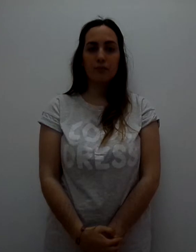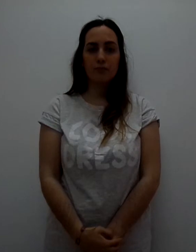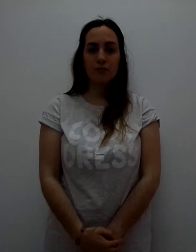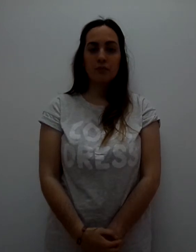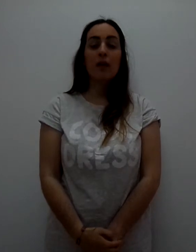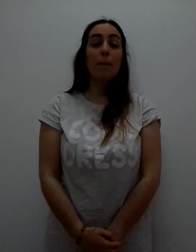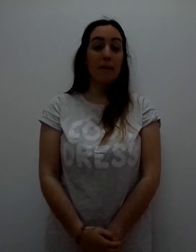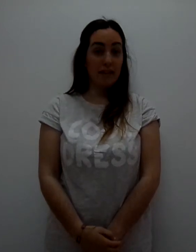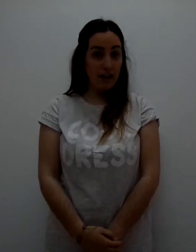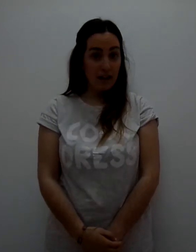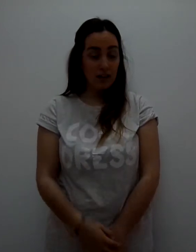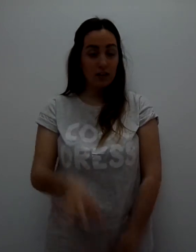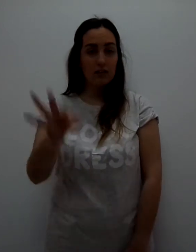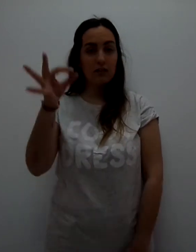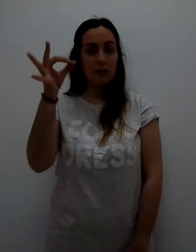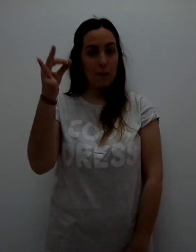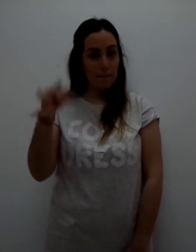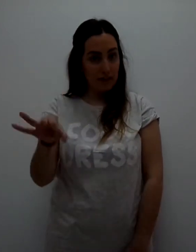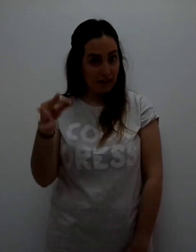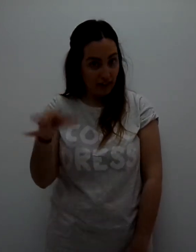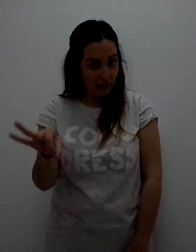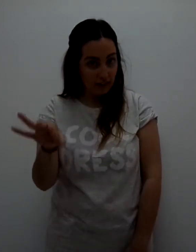¿Verdad? ¿Verdad?